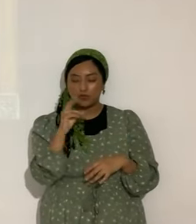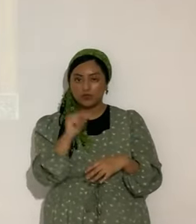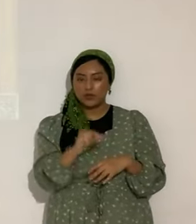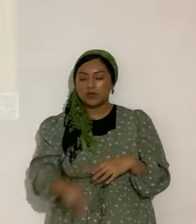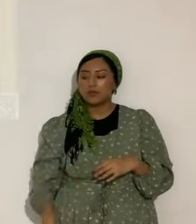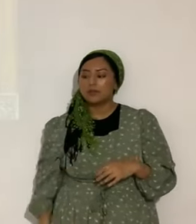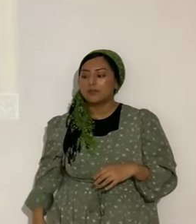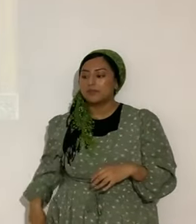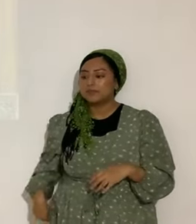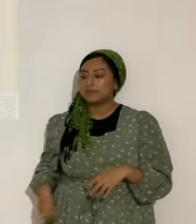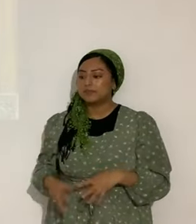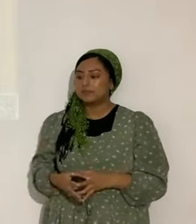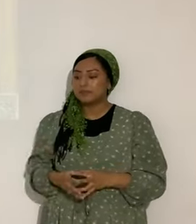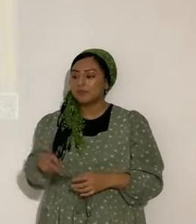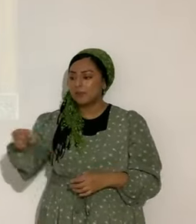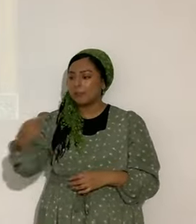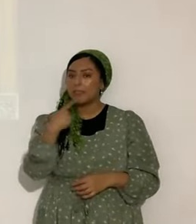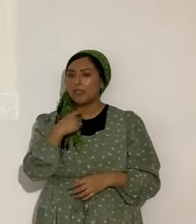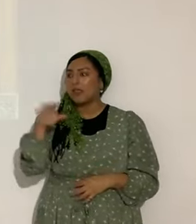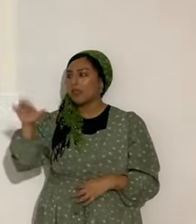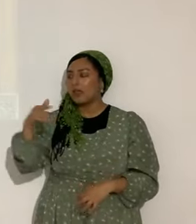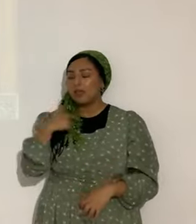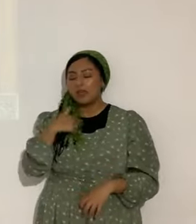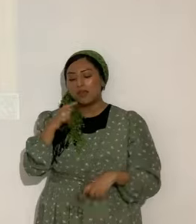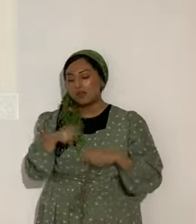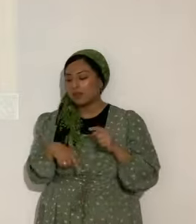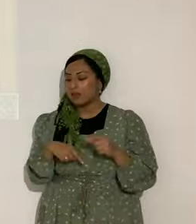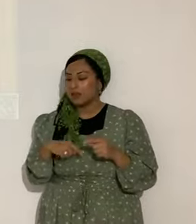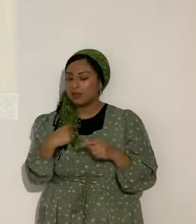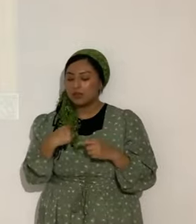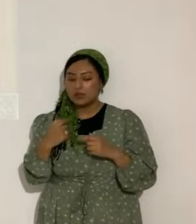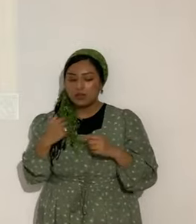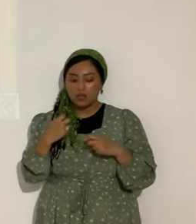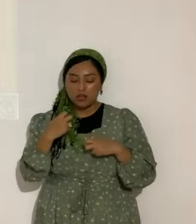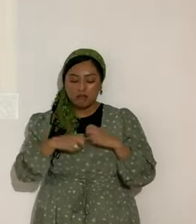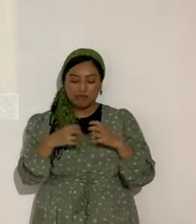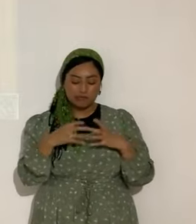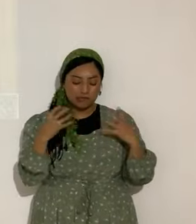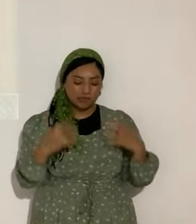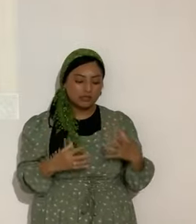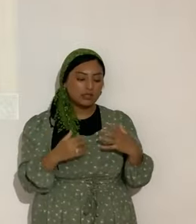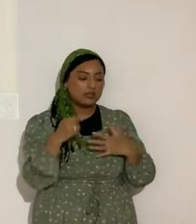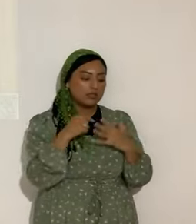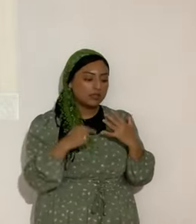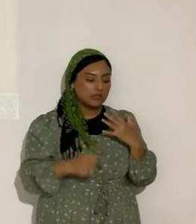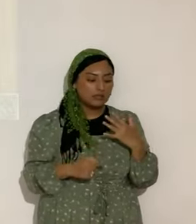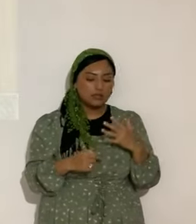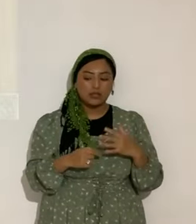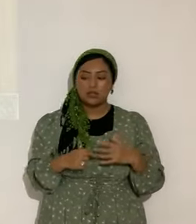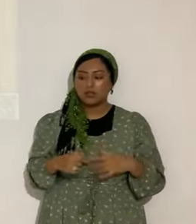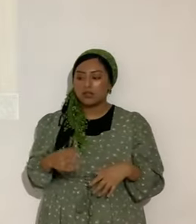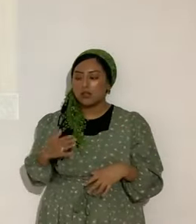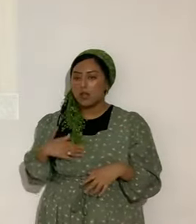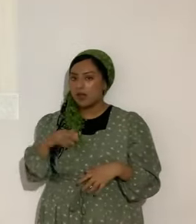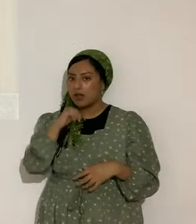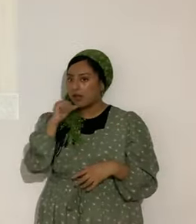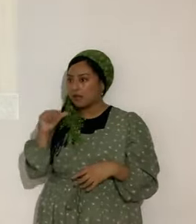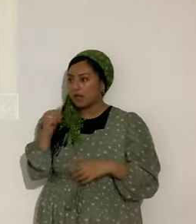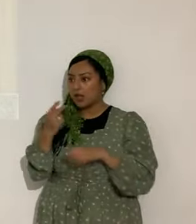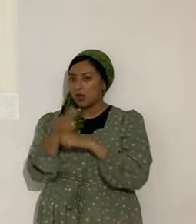Entonces. Me decían. No puedo superar esto. ¿Por qué? Etcétera. Etcétera. Entonces. Yo no hipnotizo. Yo lo único que les